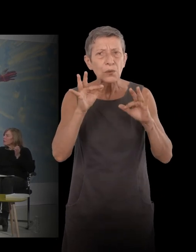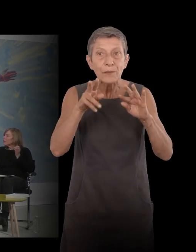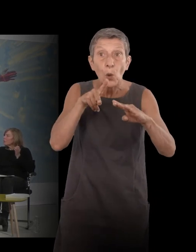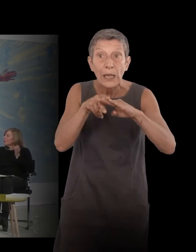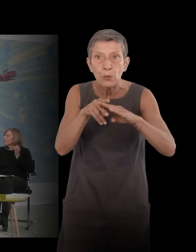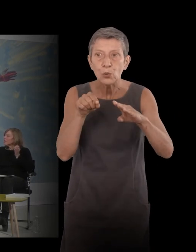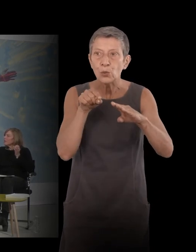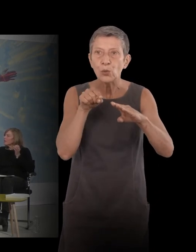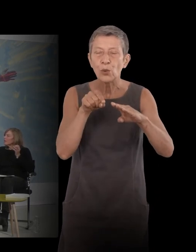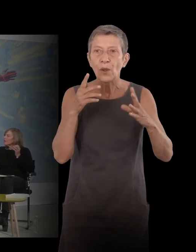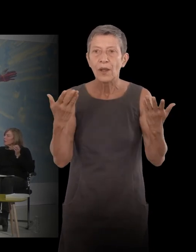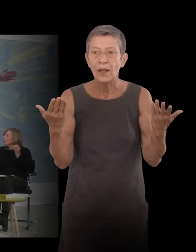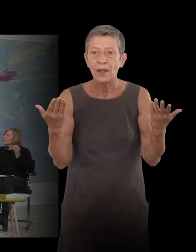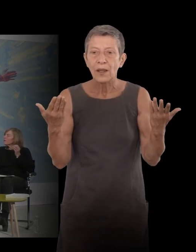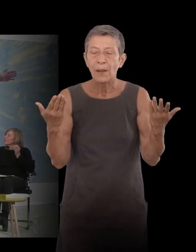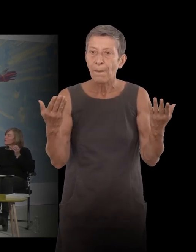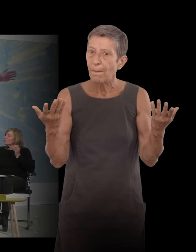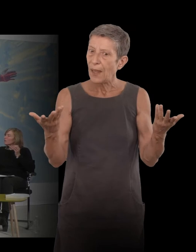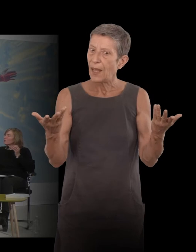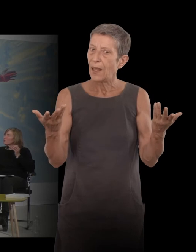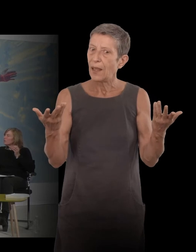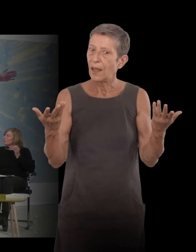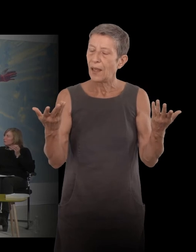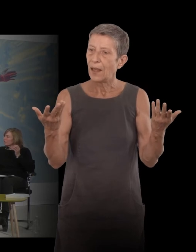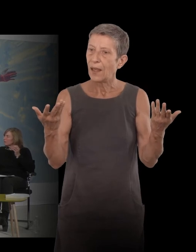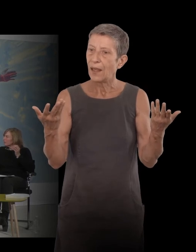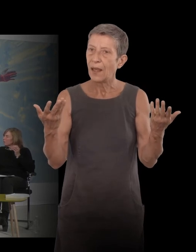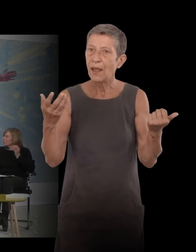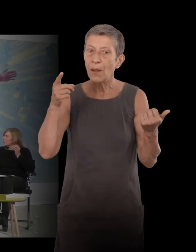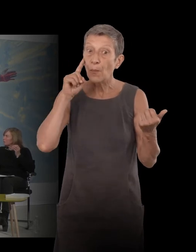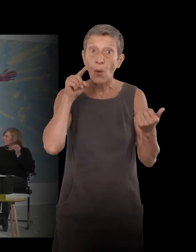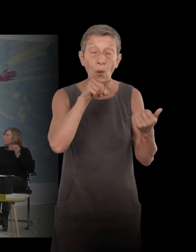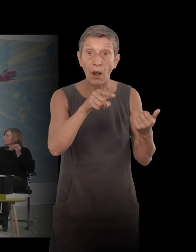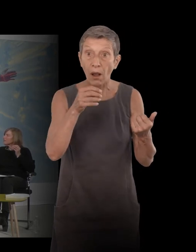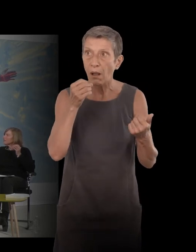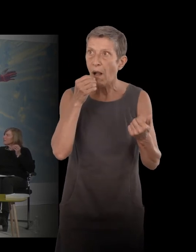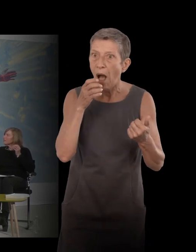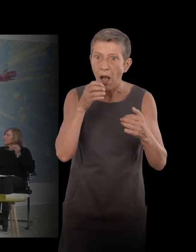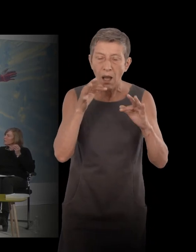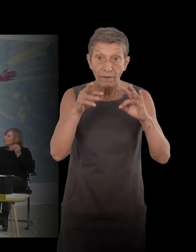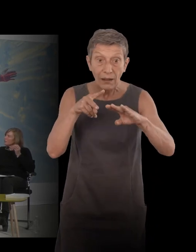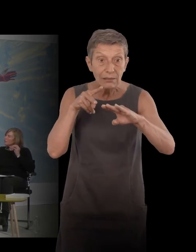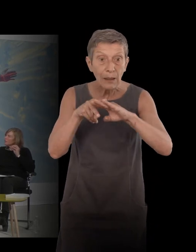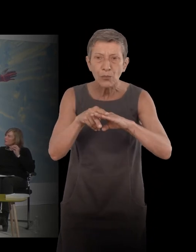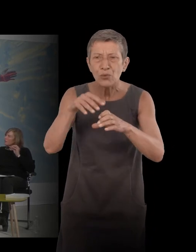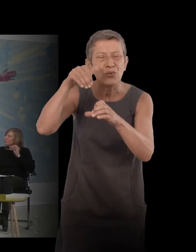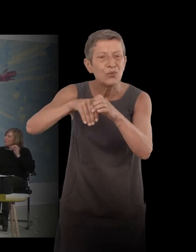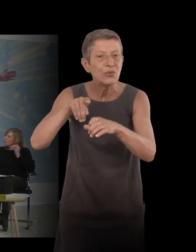ce début vous a-t-il fasciné, ce qu'il dit, en fait ? Parce que j'ai l'impression que c'est en fait